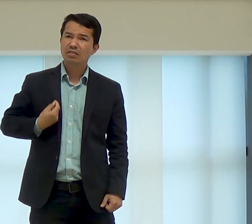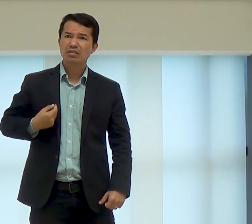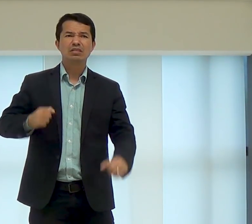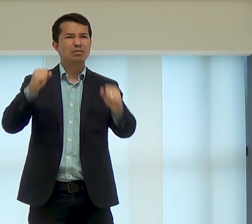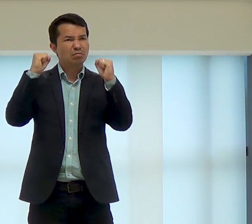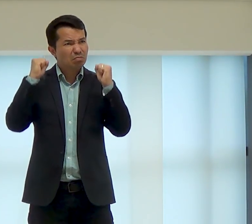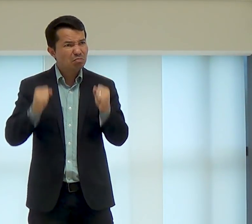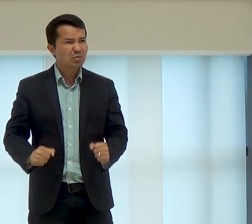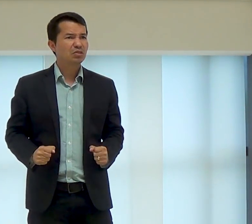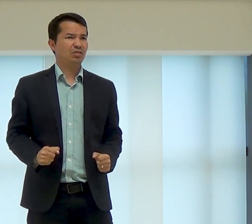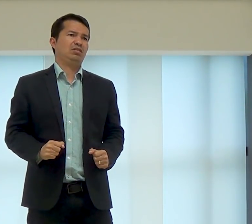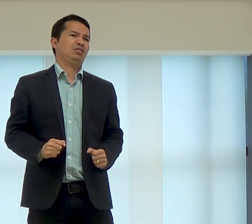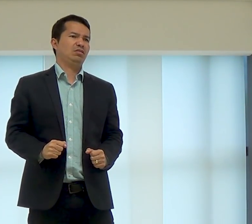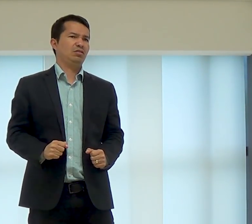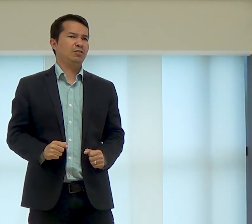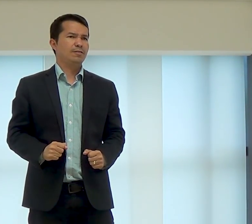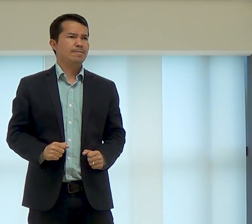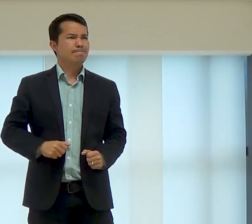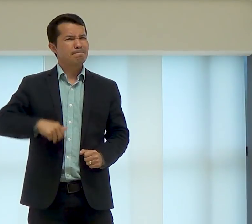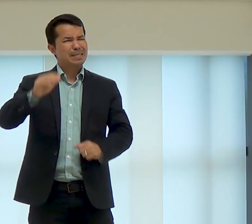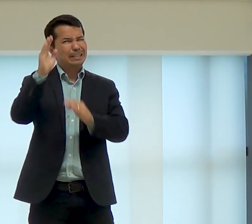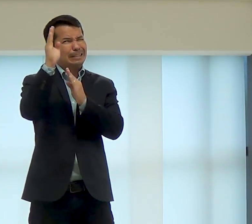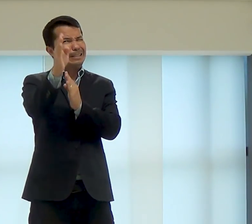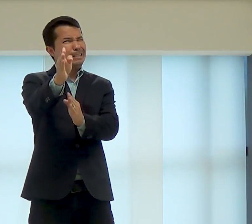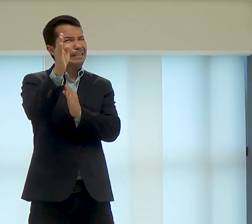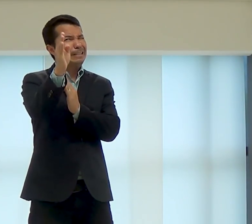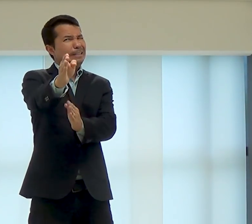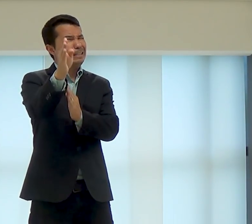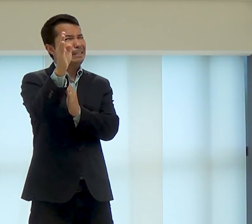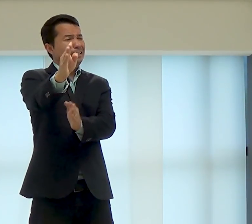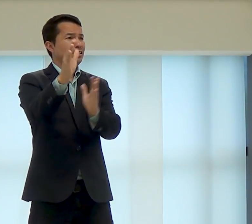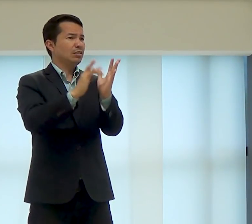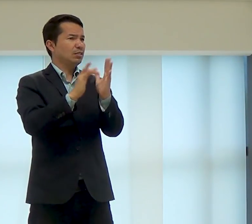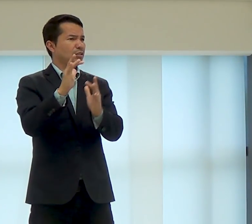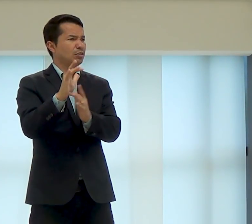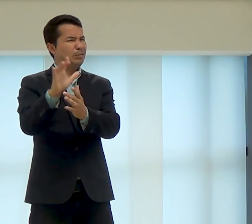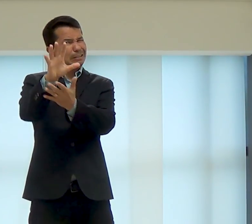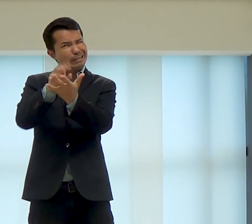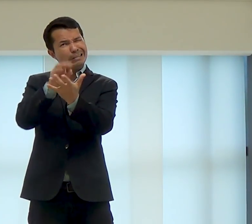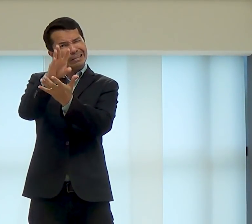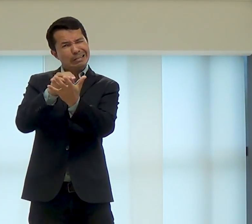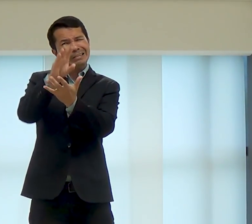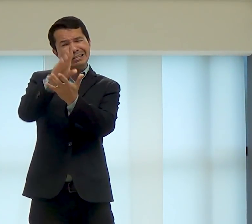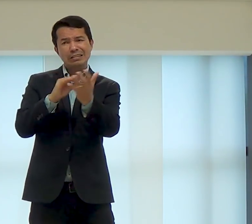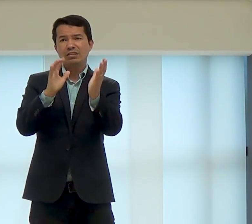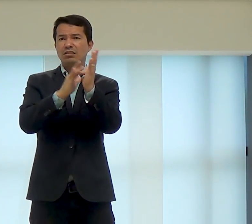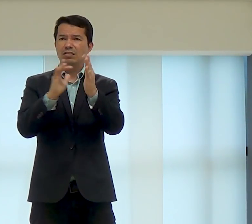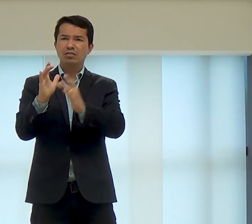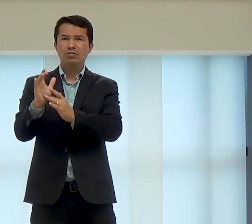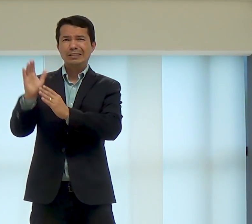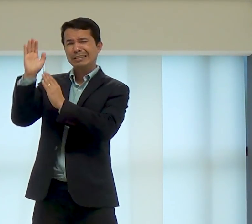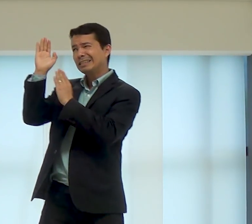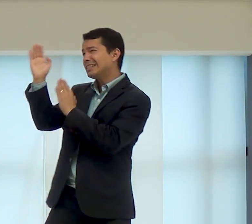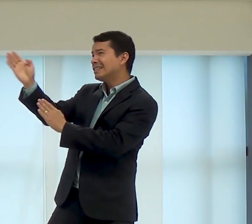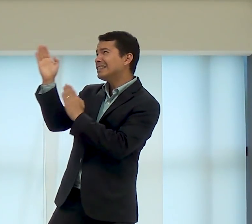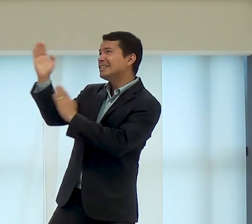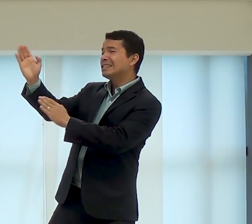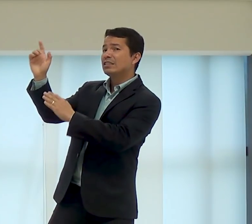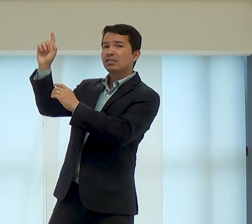você pode mudar a sua vida, seguir o que é certo, copiar o que Jesus, a vida